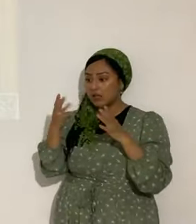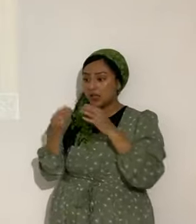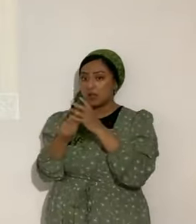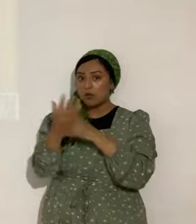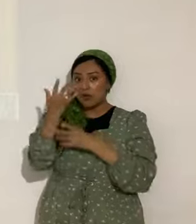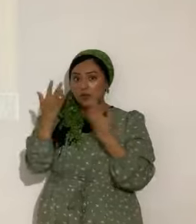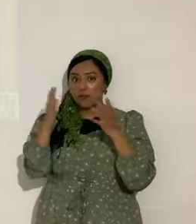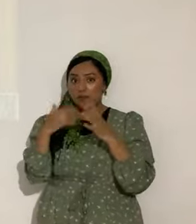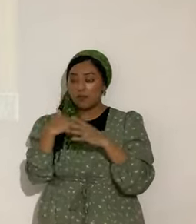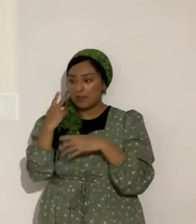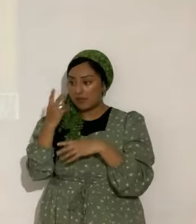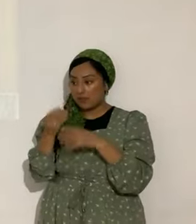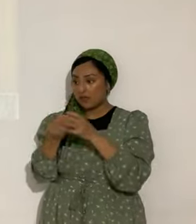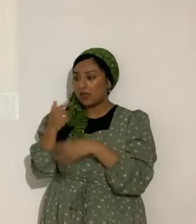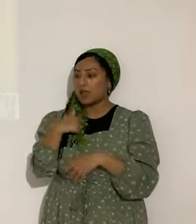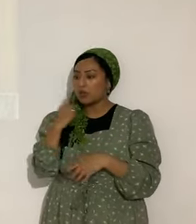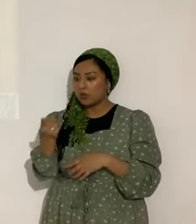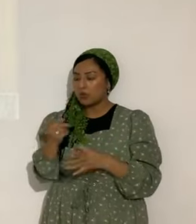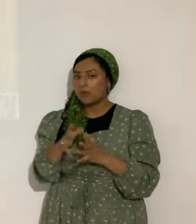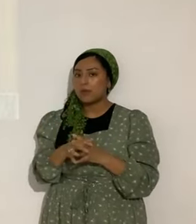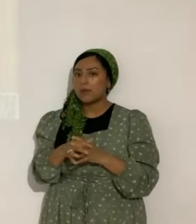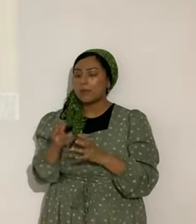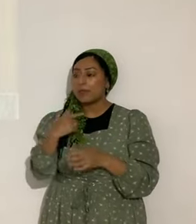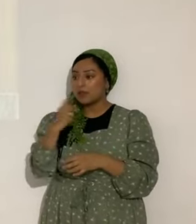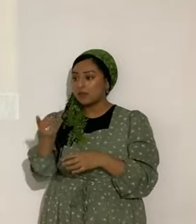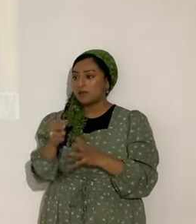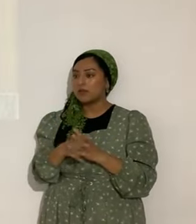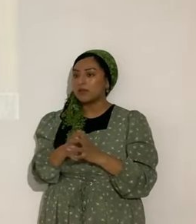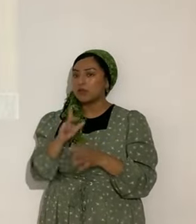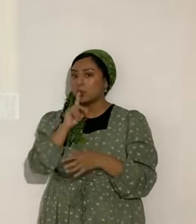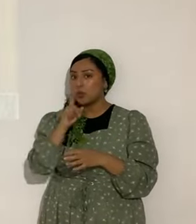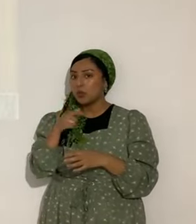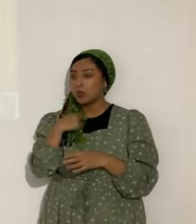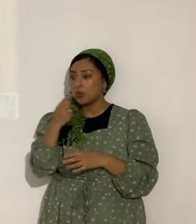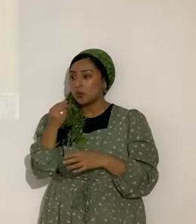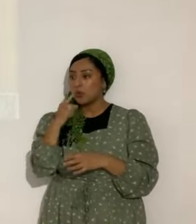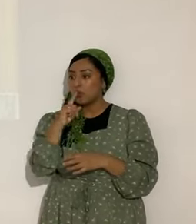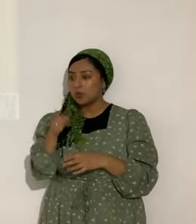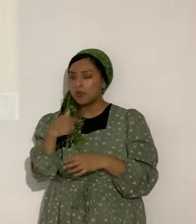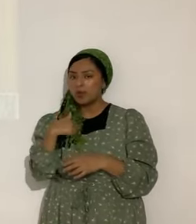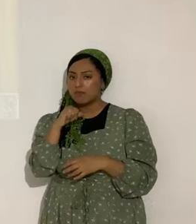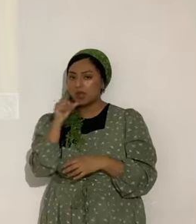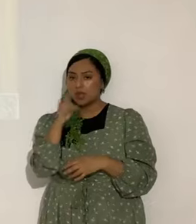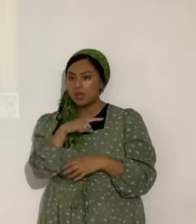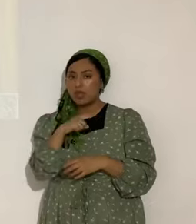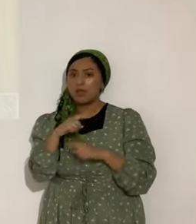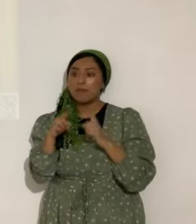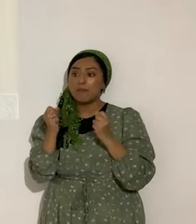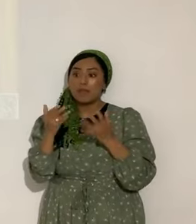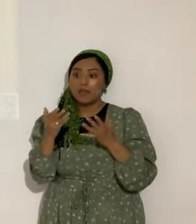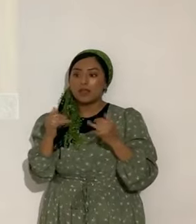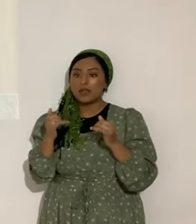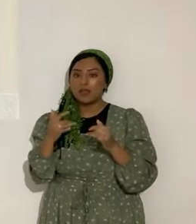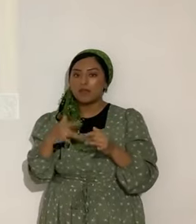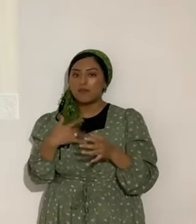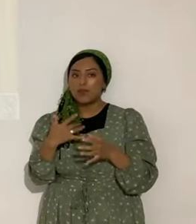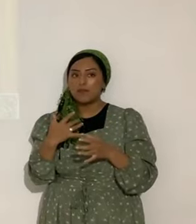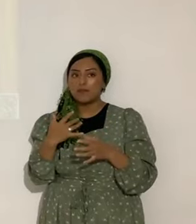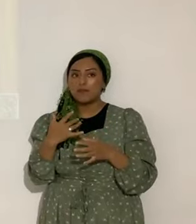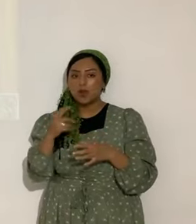un poquito crecidos. Pues les digo directamente la verdad. Bueno, no soy mentiroso. Pero muchos tienen todavía fe de azúcar. Y